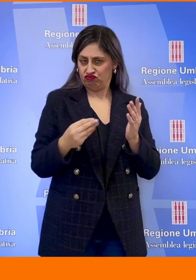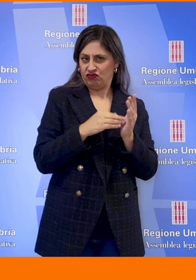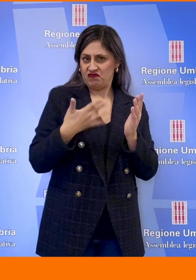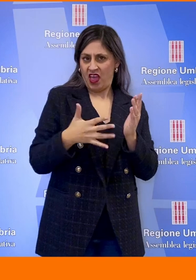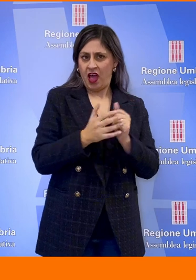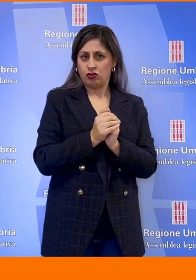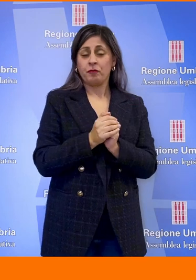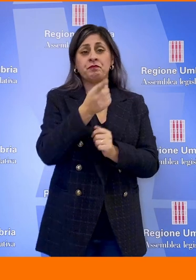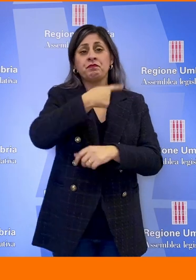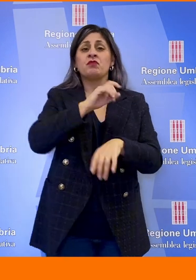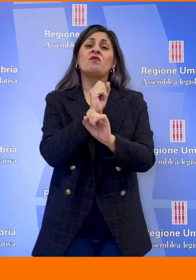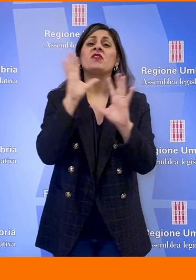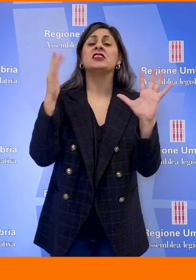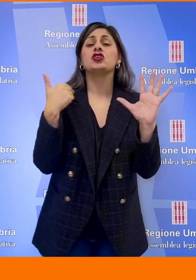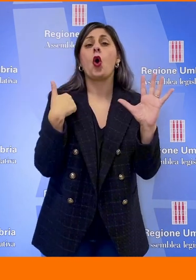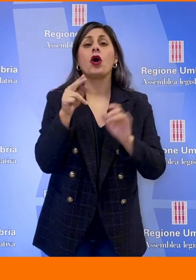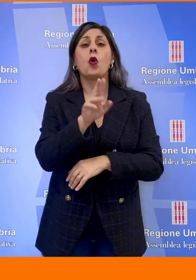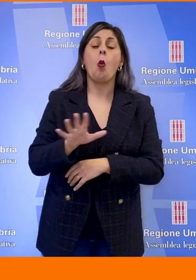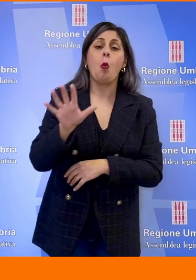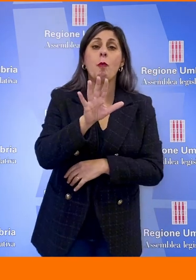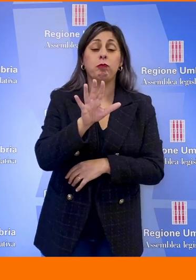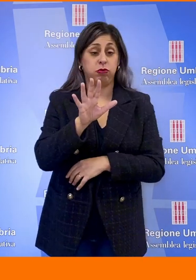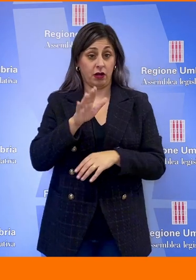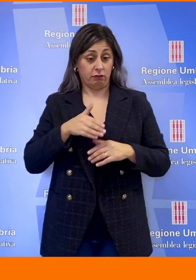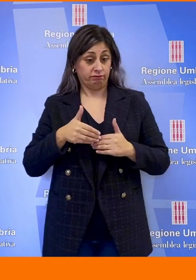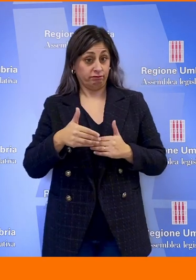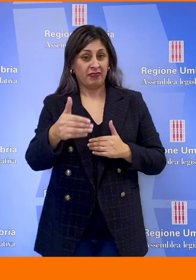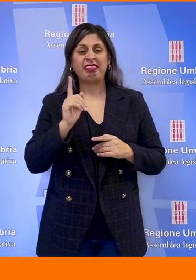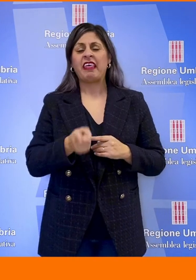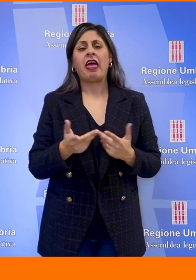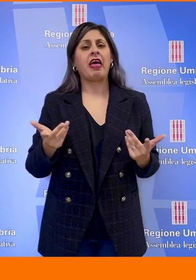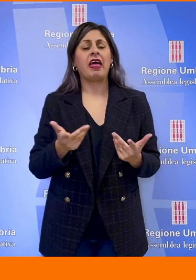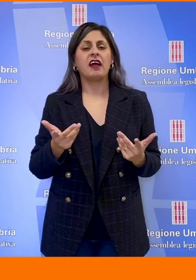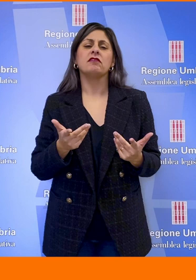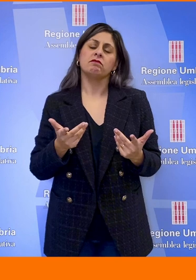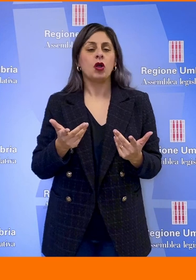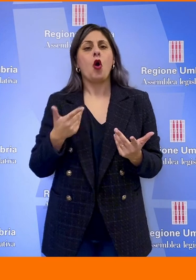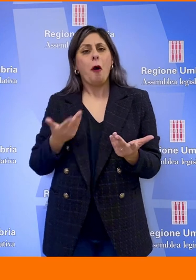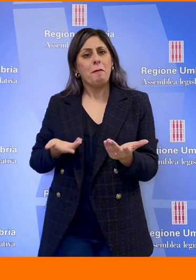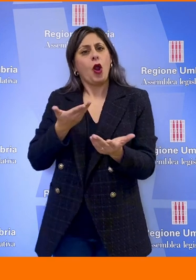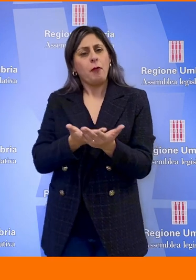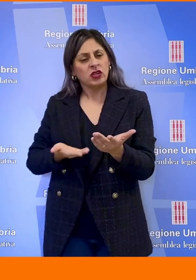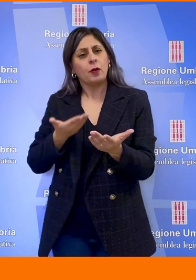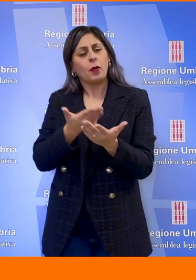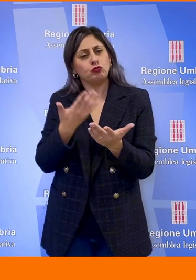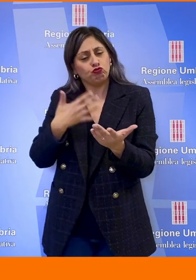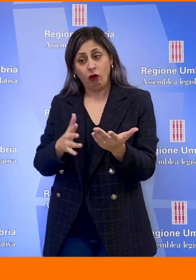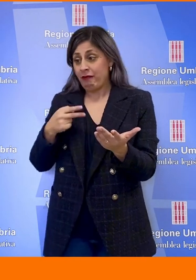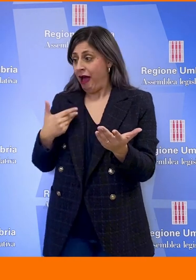visione dell'Umbria per i prossimi anni vede mettere in campo quelle proposte che abbiamo portato avanti in questi anni e che si sono